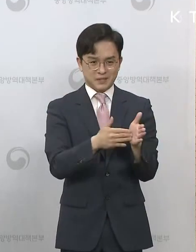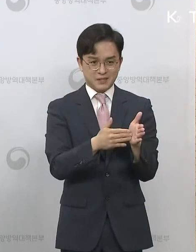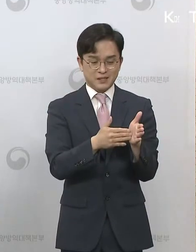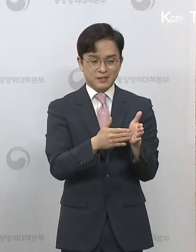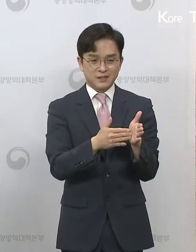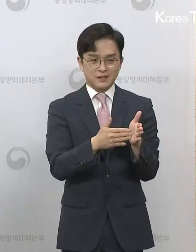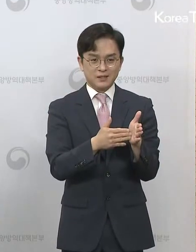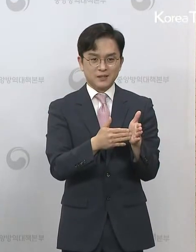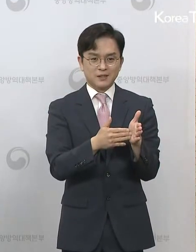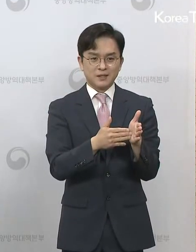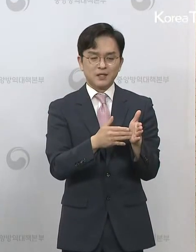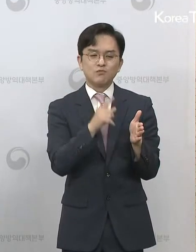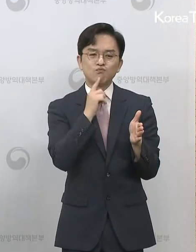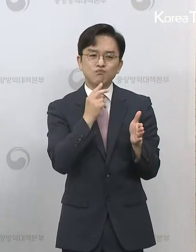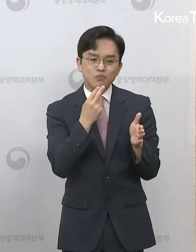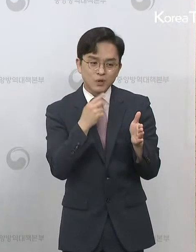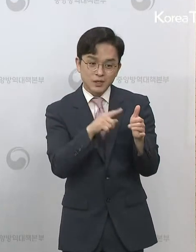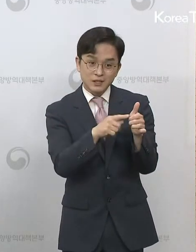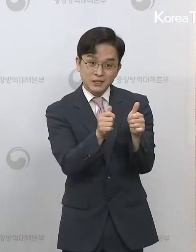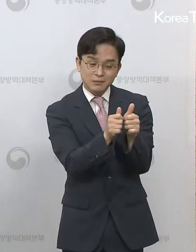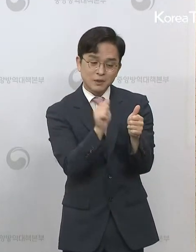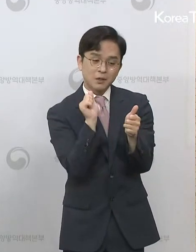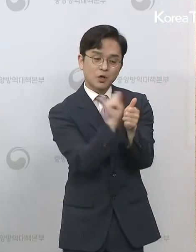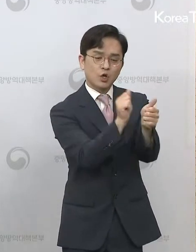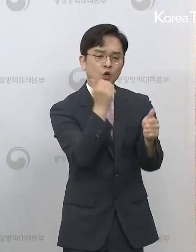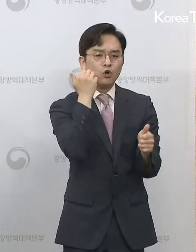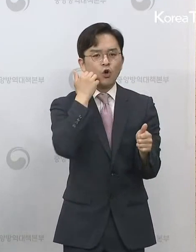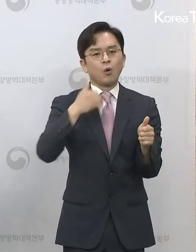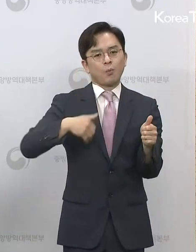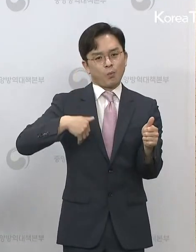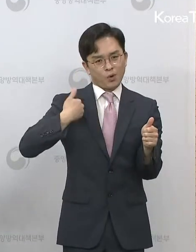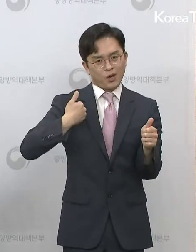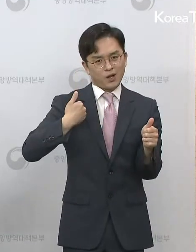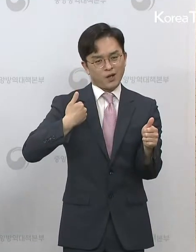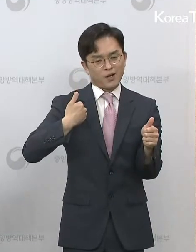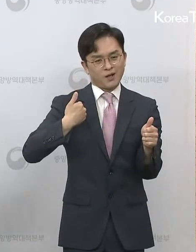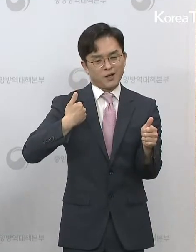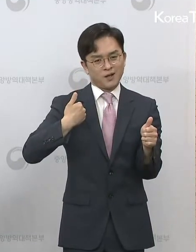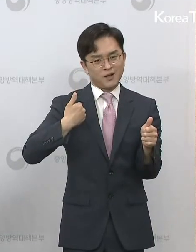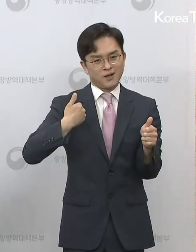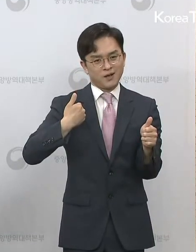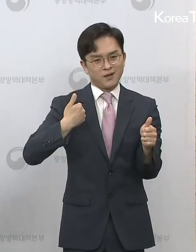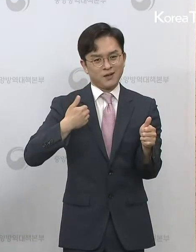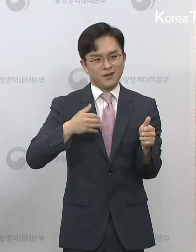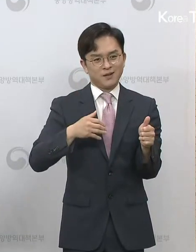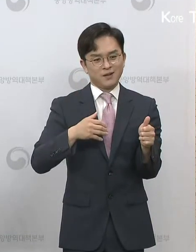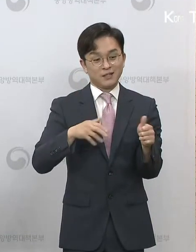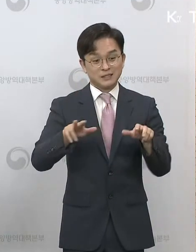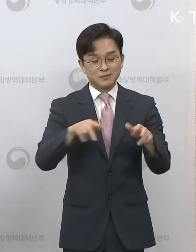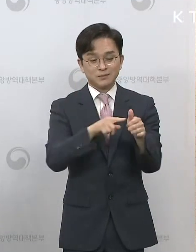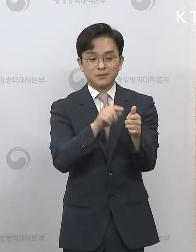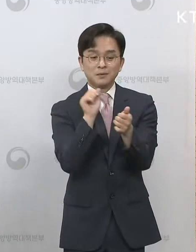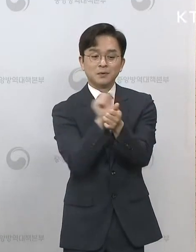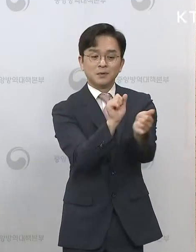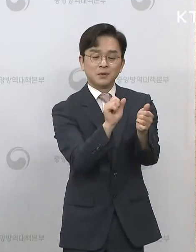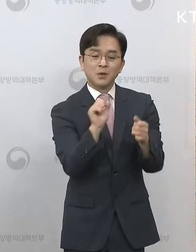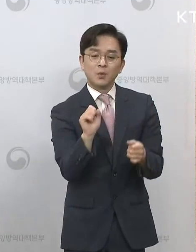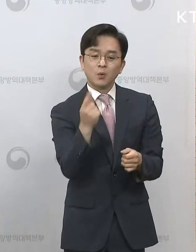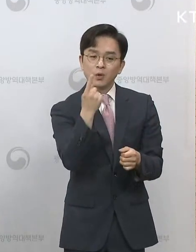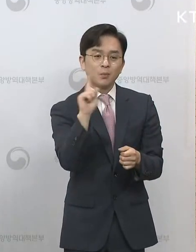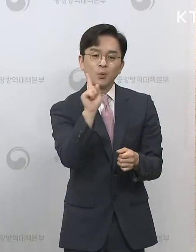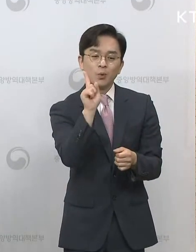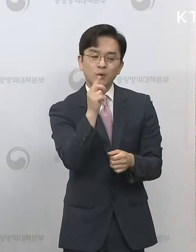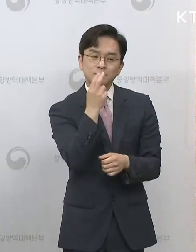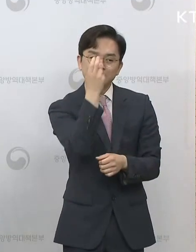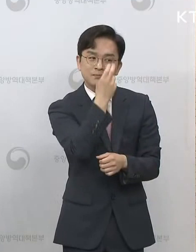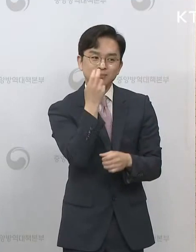여러 가지의 그런 감염 경로를 통해서 감염자들이 있었을 가능성을 좀 열어두고 조사가 진행 중에